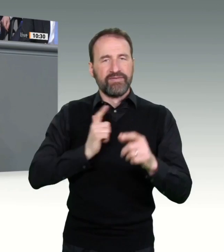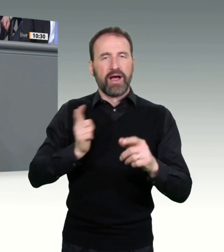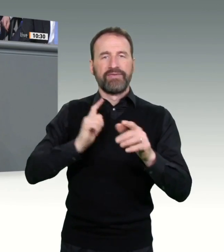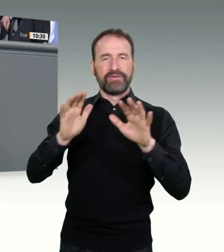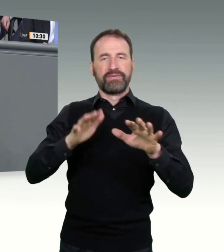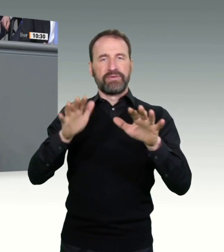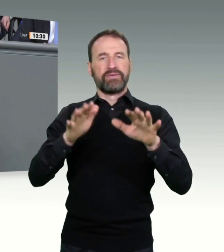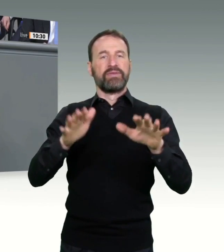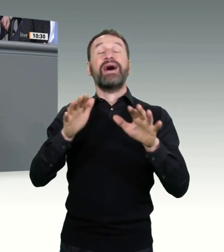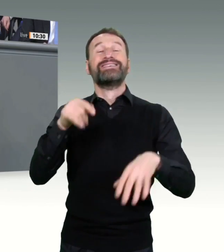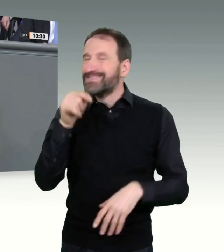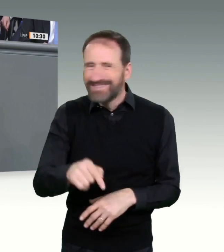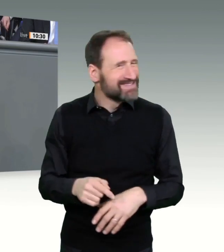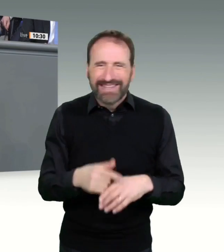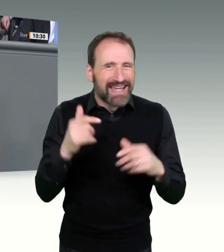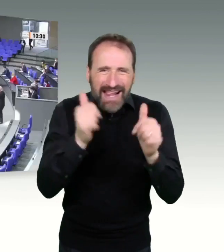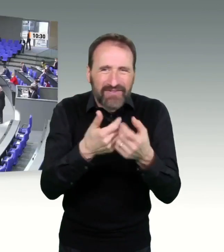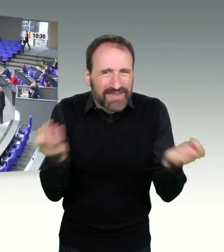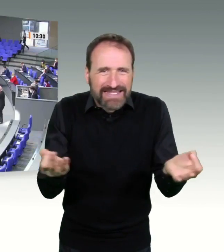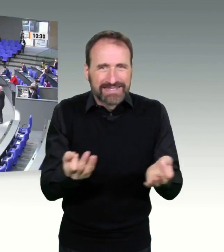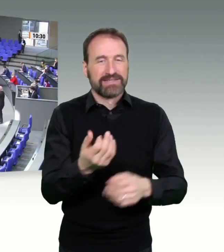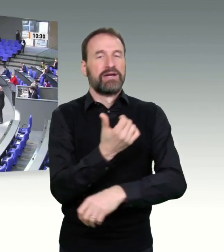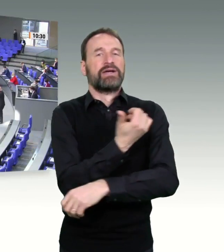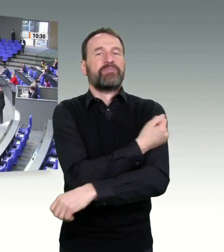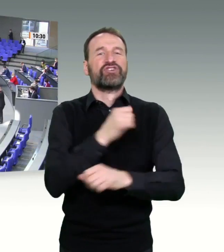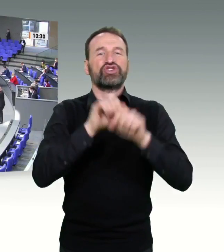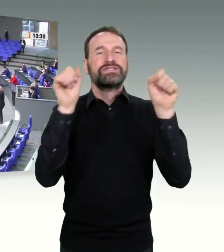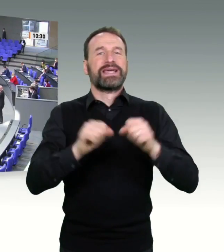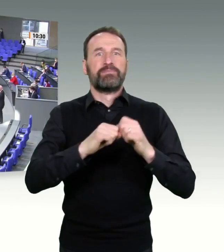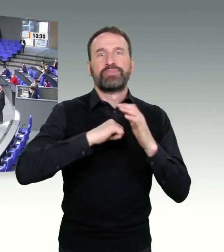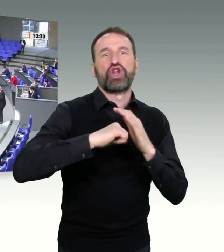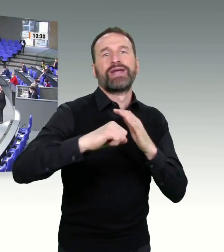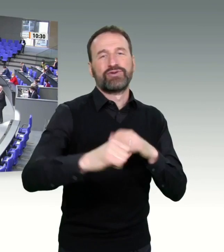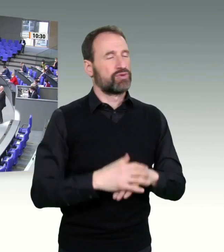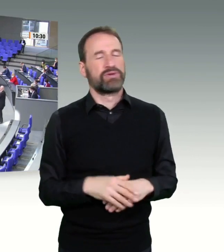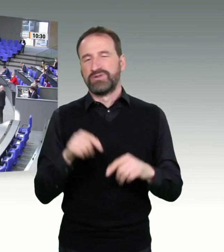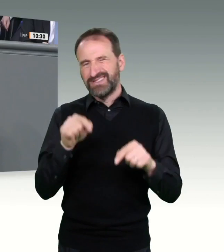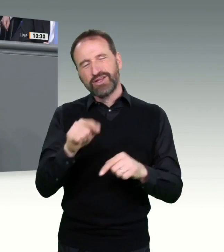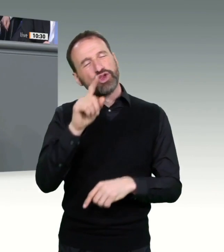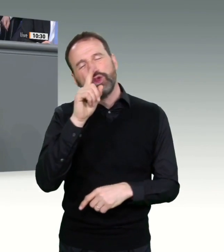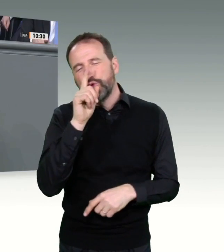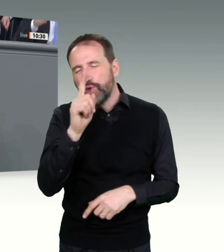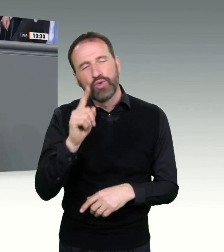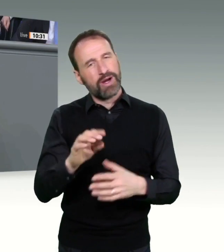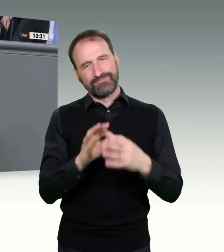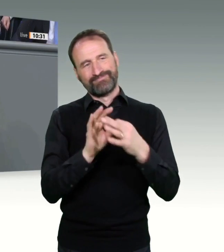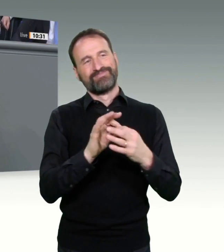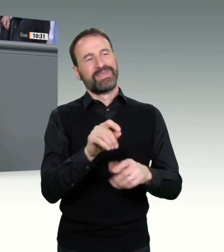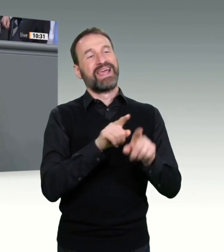etwas zu tun mit dem Wunsch der FDP, vorzukommen in diesen Debatten, was ja auch begrüßenswert ist, weil es uns dann